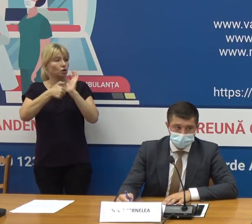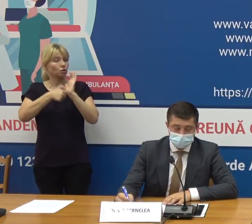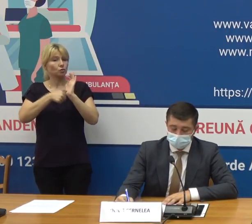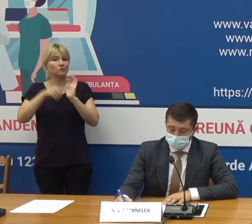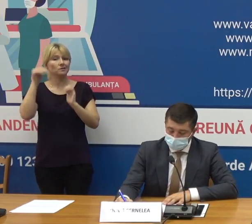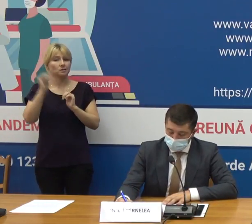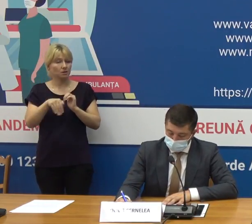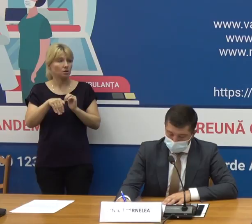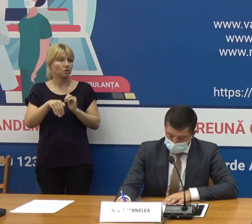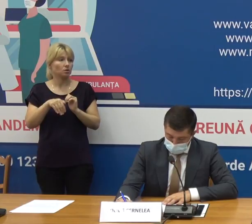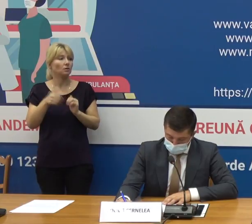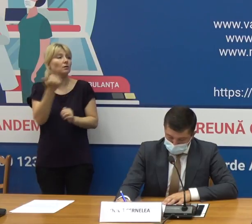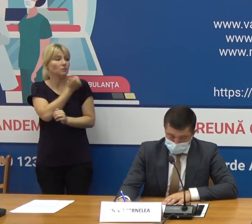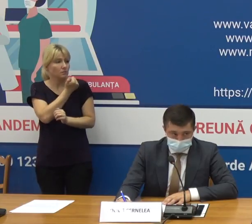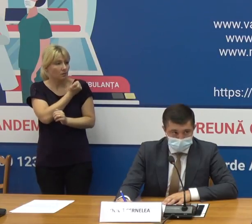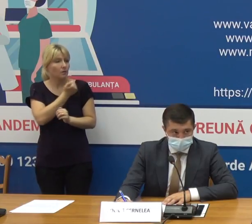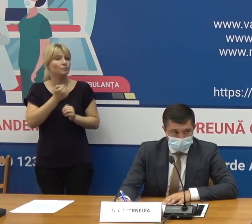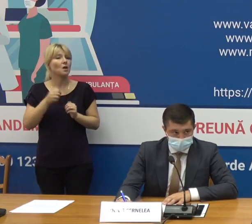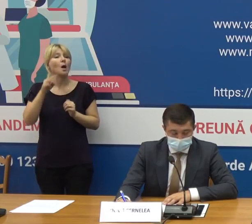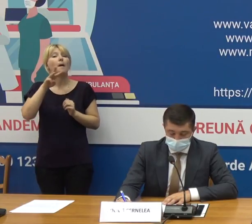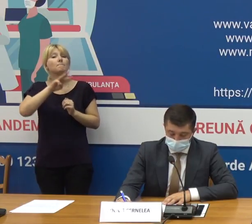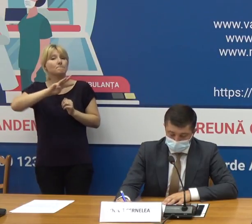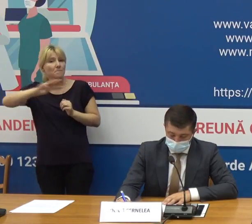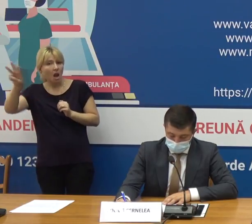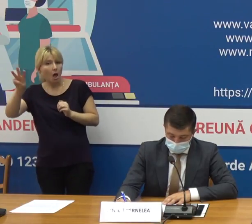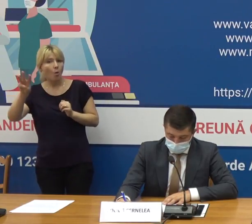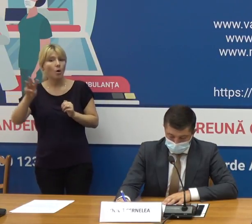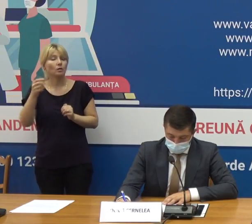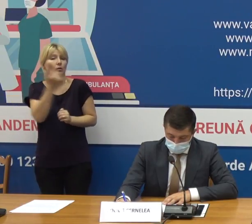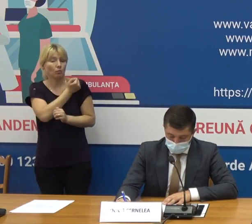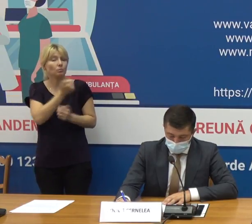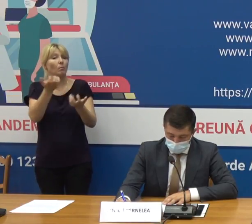vaccinate 1 milion de dozi administrate exact și